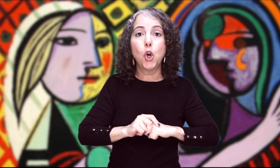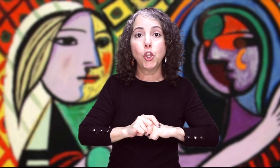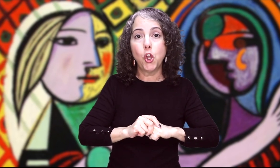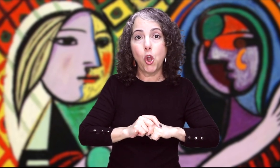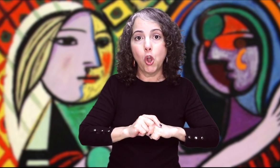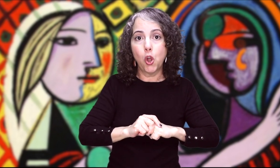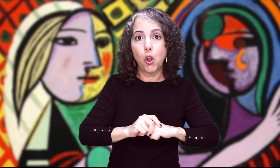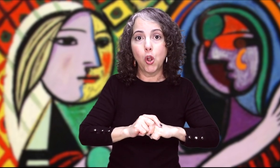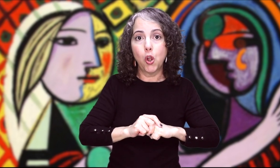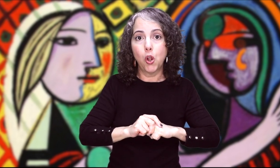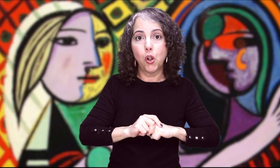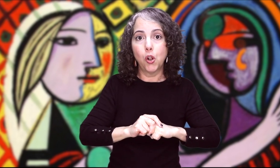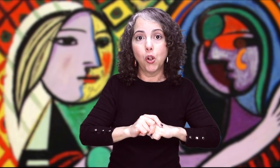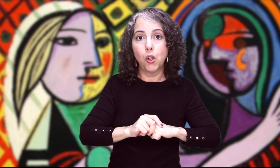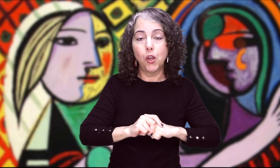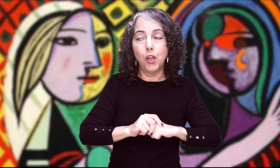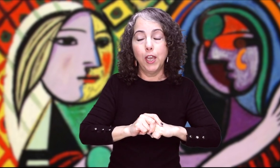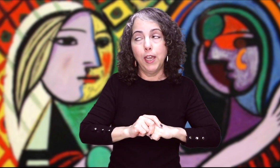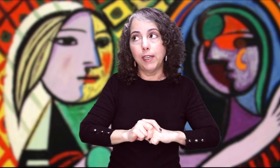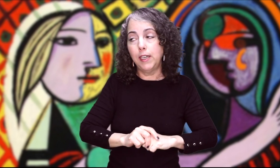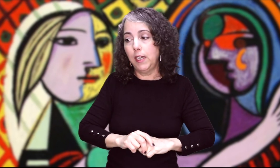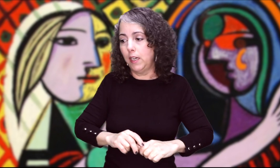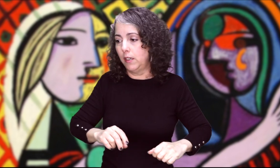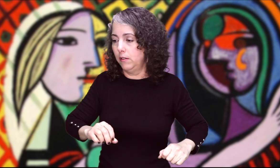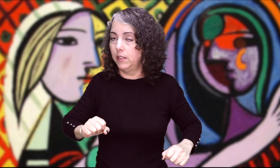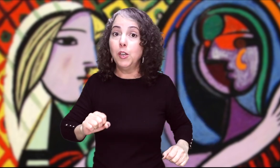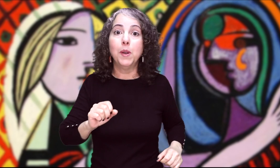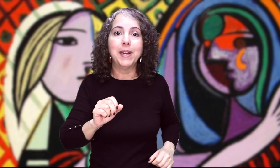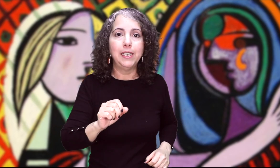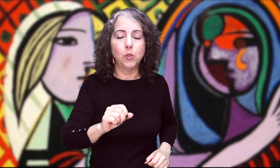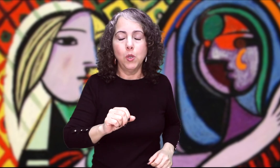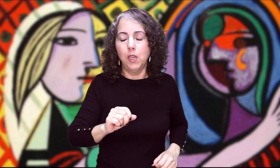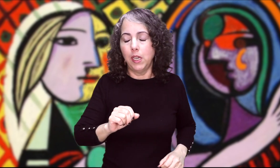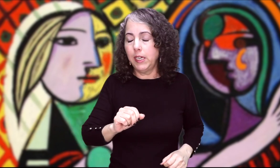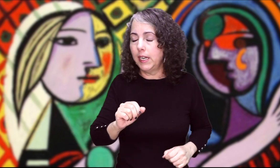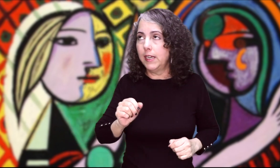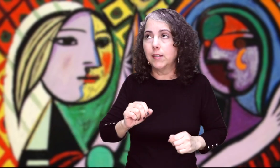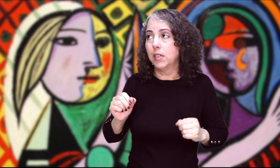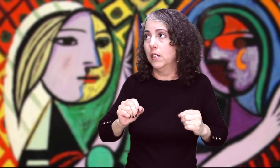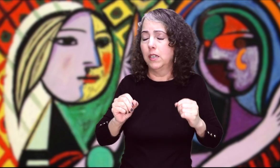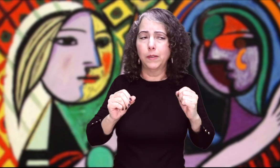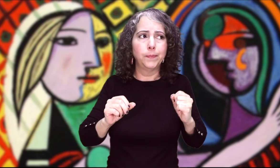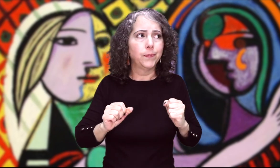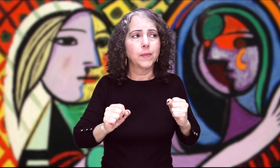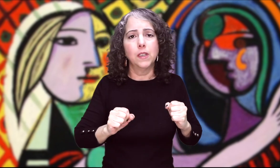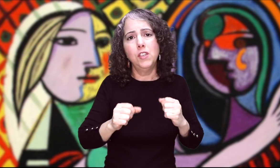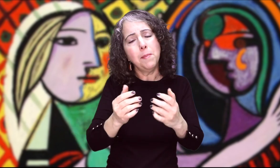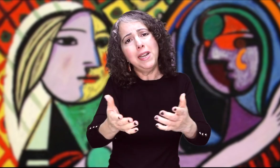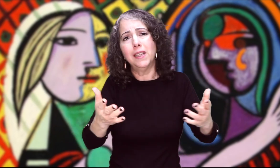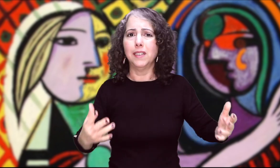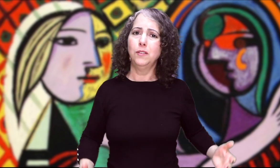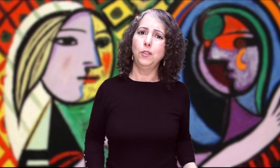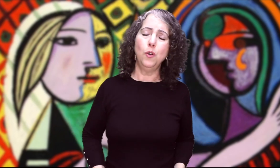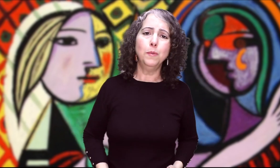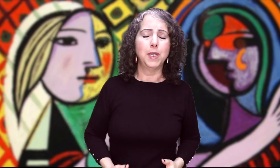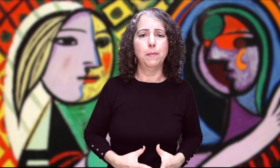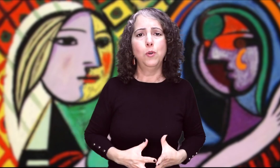gordo? Es que, dijo el marido Es que eres Llamas la atención, mi amor